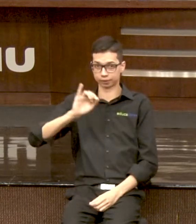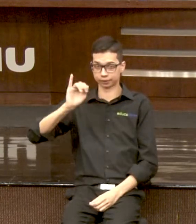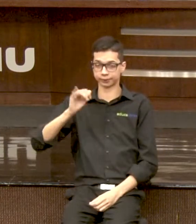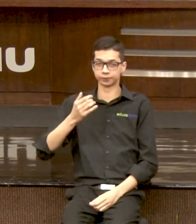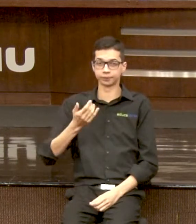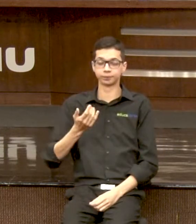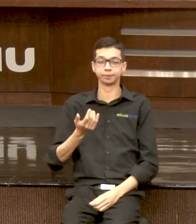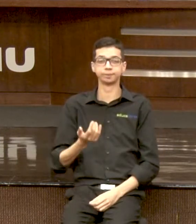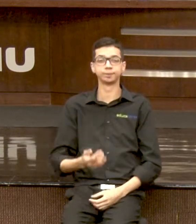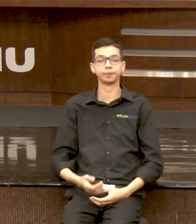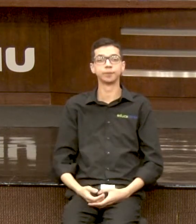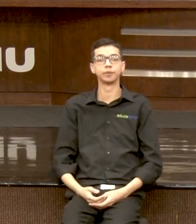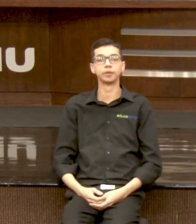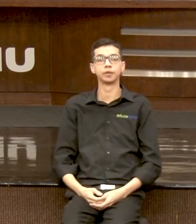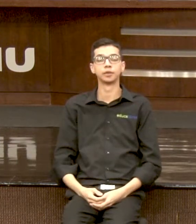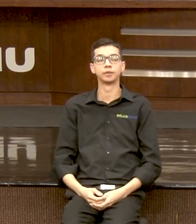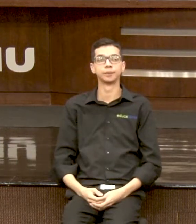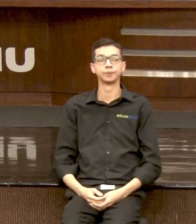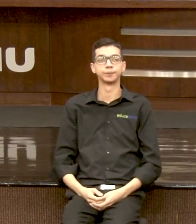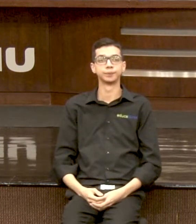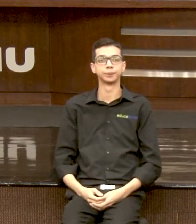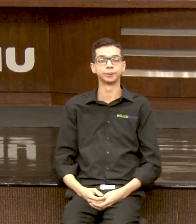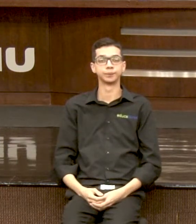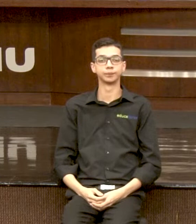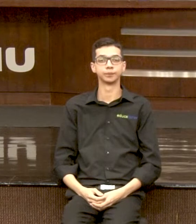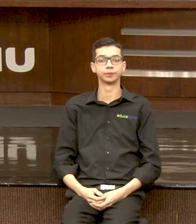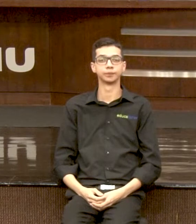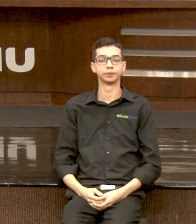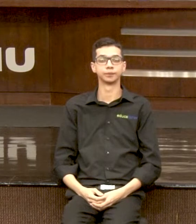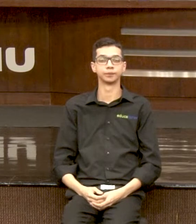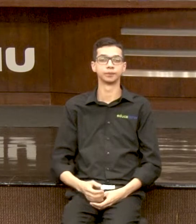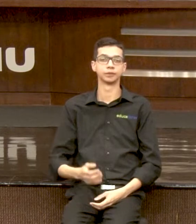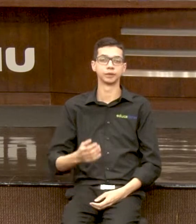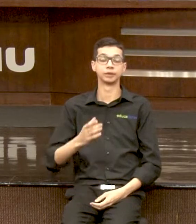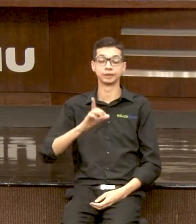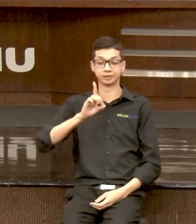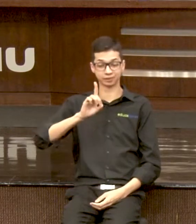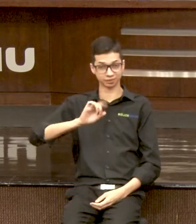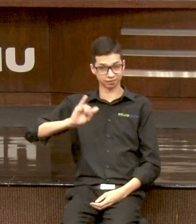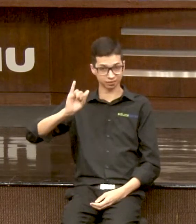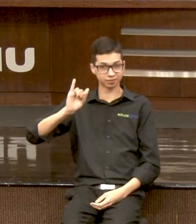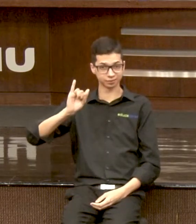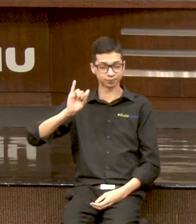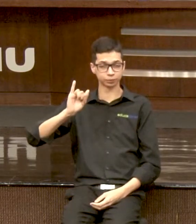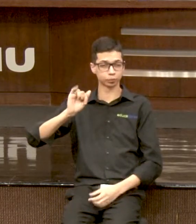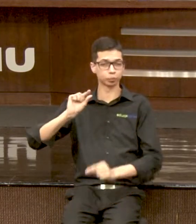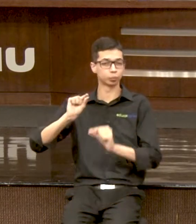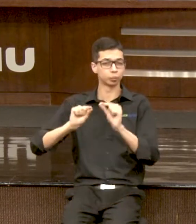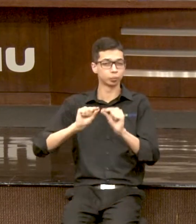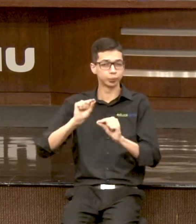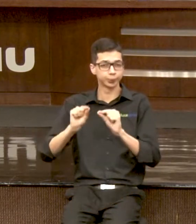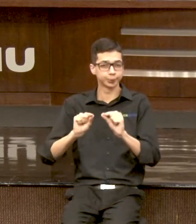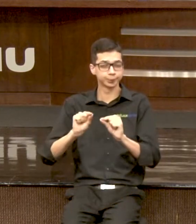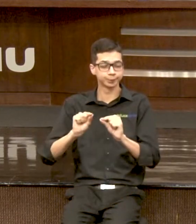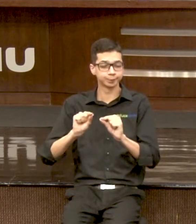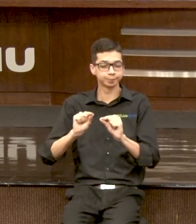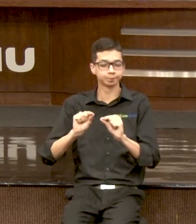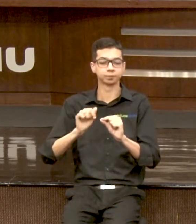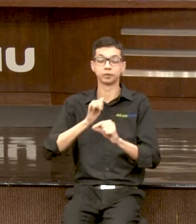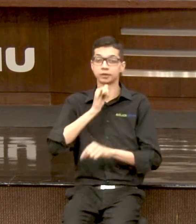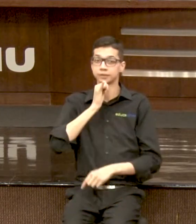está dizendo assim, a pessoa tem um